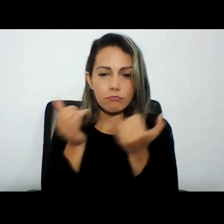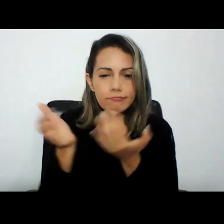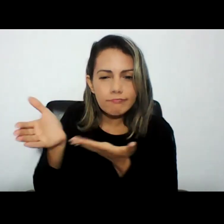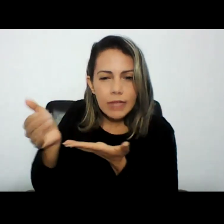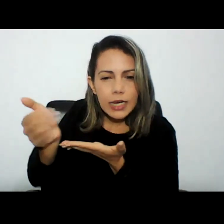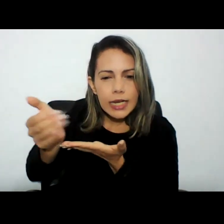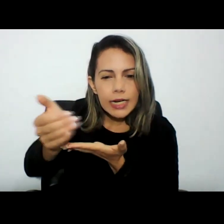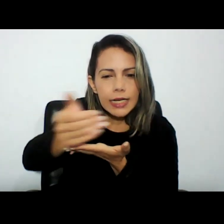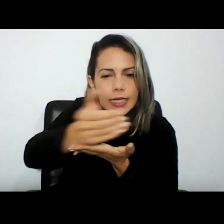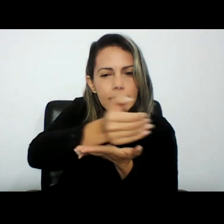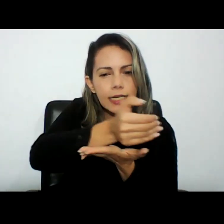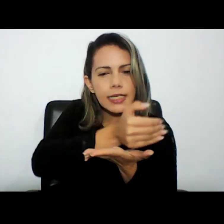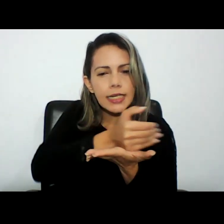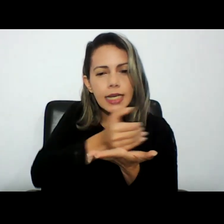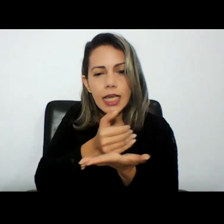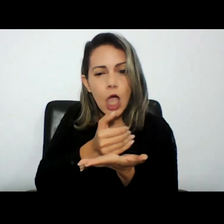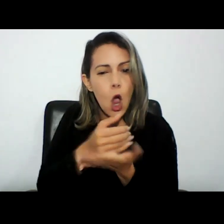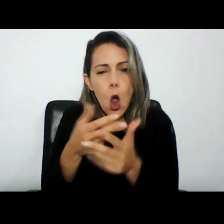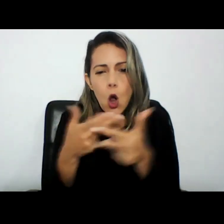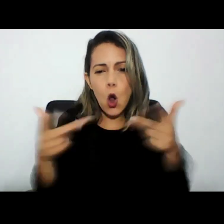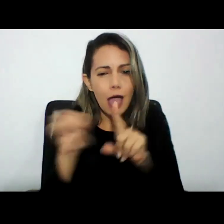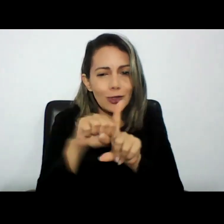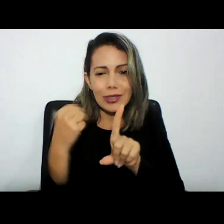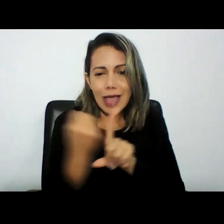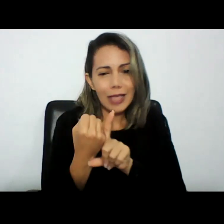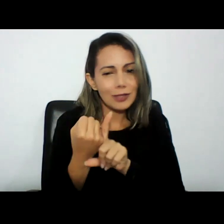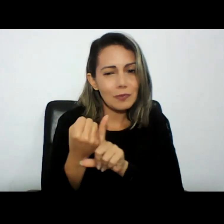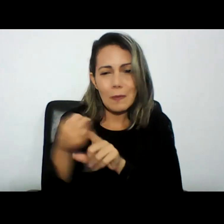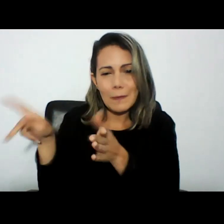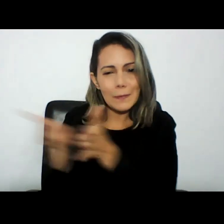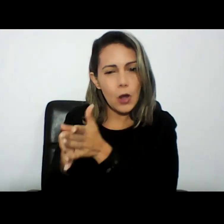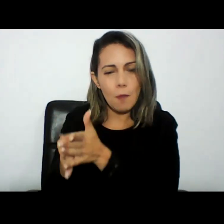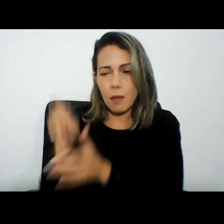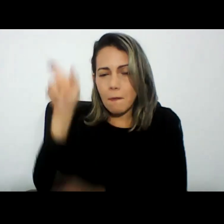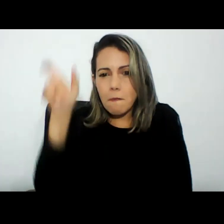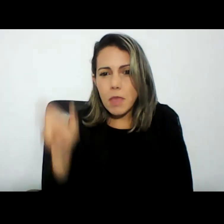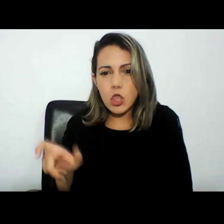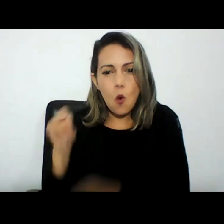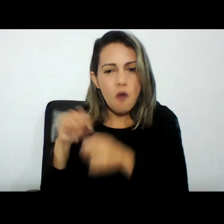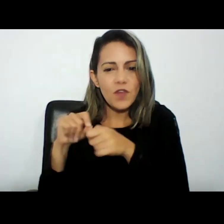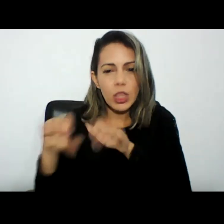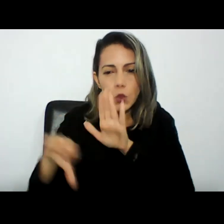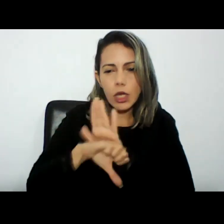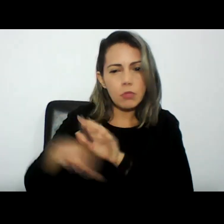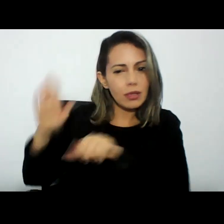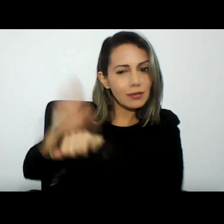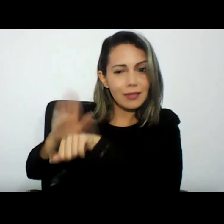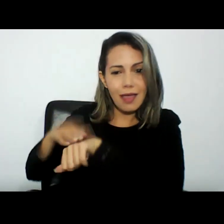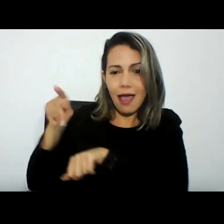em fontes que a própria sociedade, no mais das vezes, o próprio autor do delito, o próprio alvo, o próprio